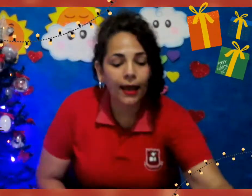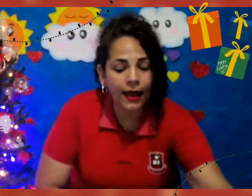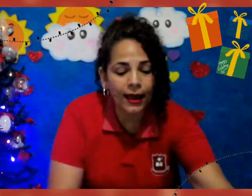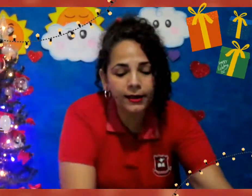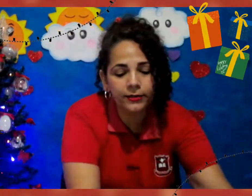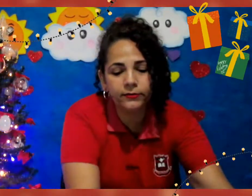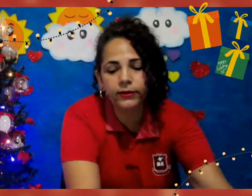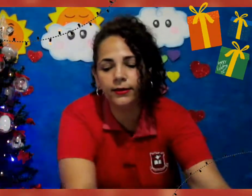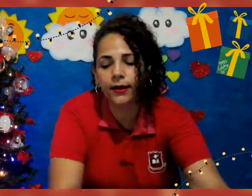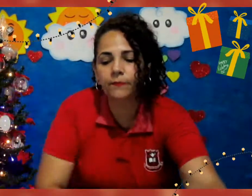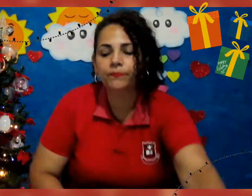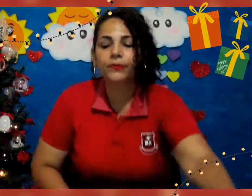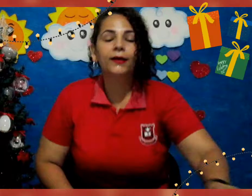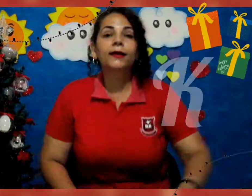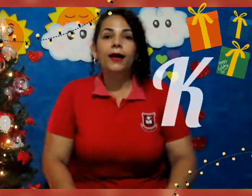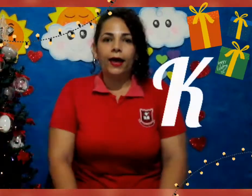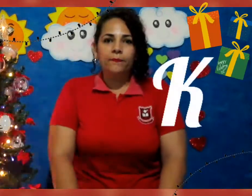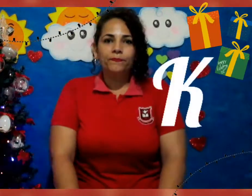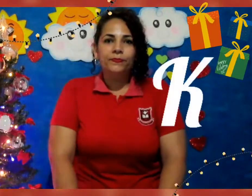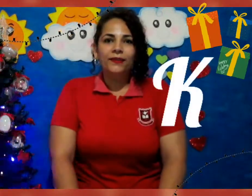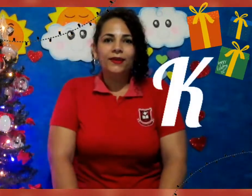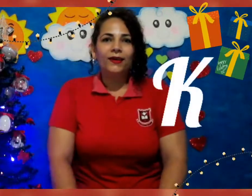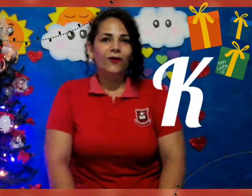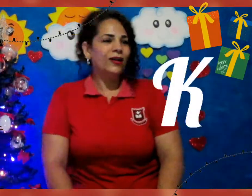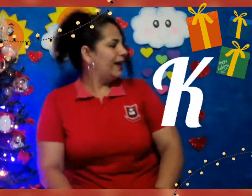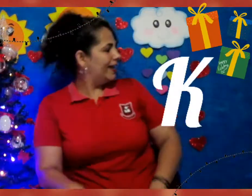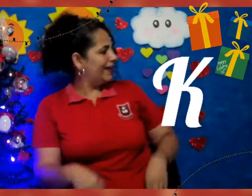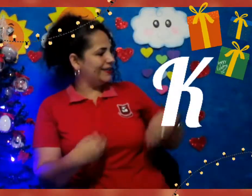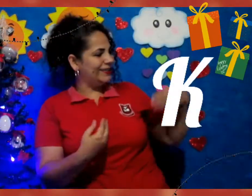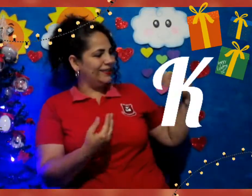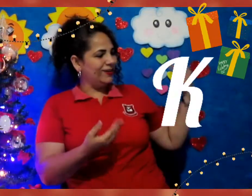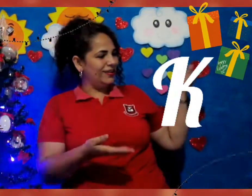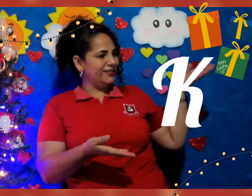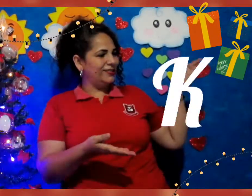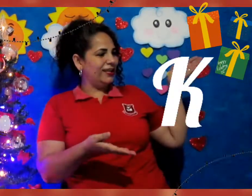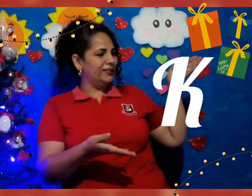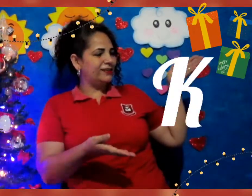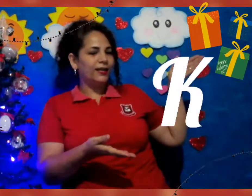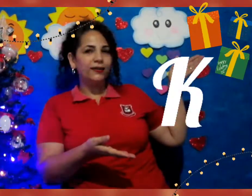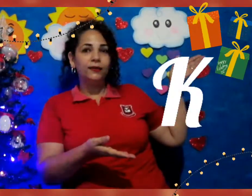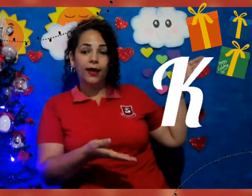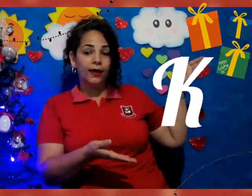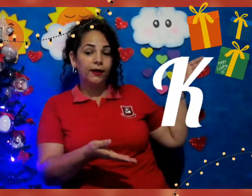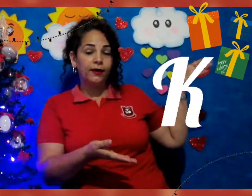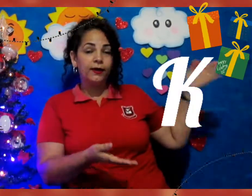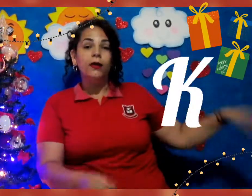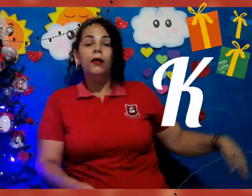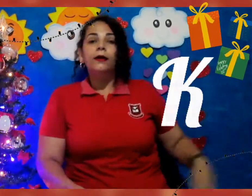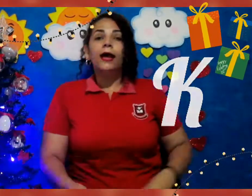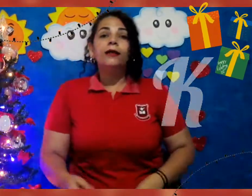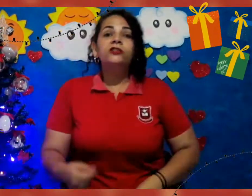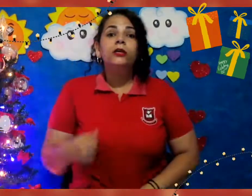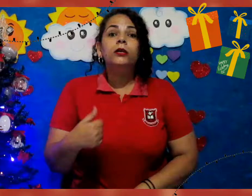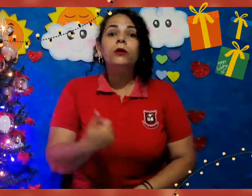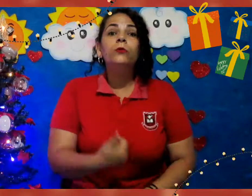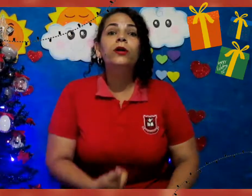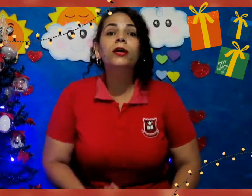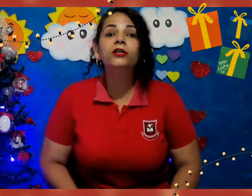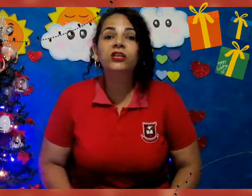a letrinha K. Olha ela aqui, olha aqui, a letrinha K. K de kiwi, de